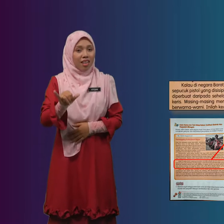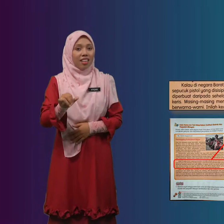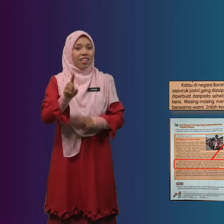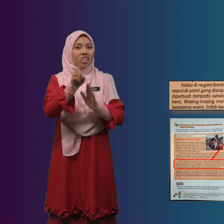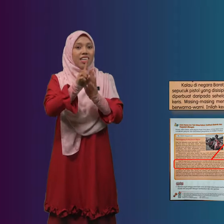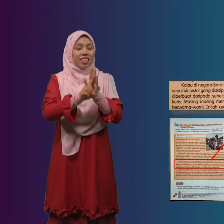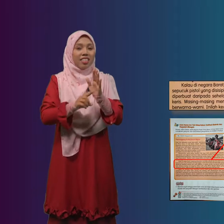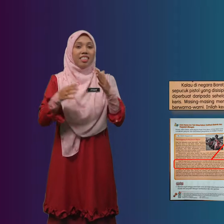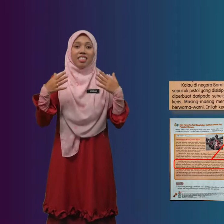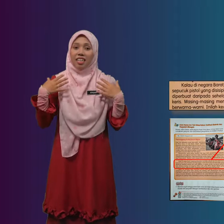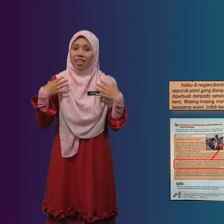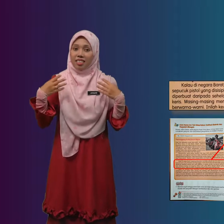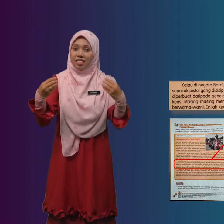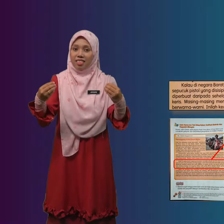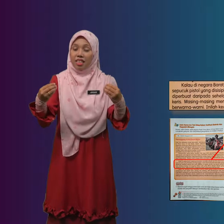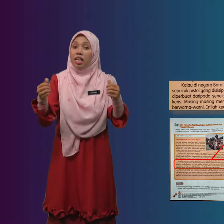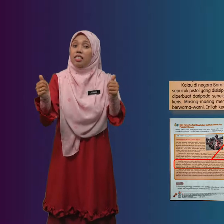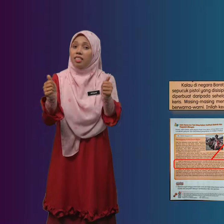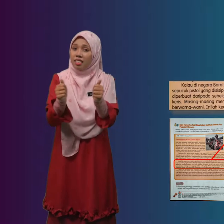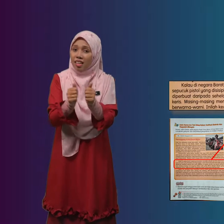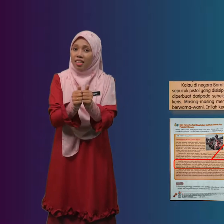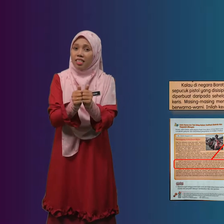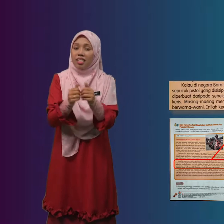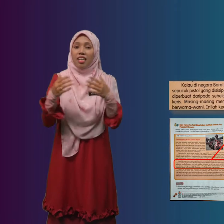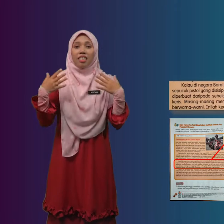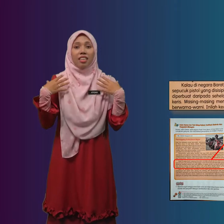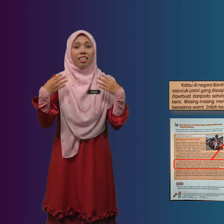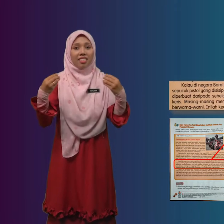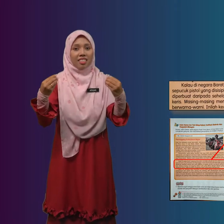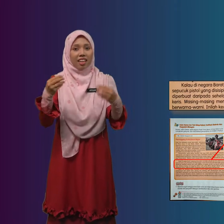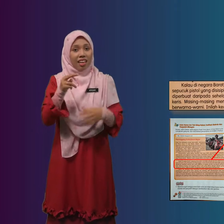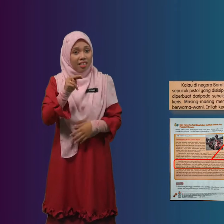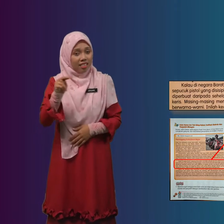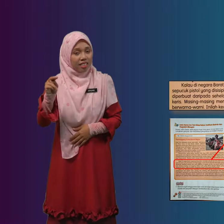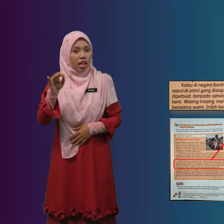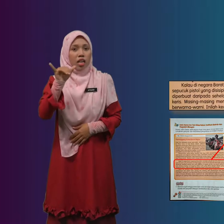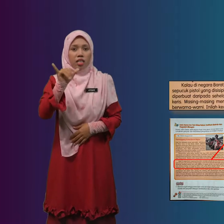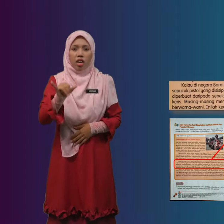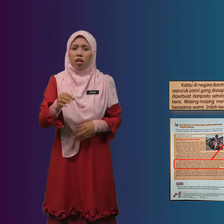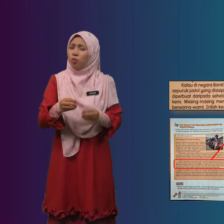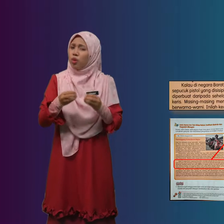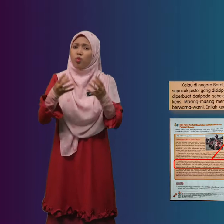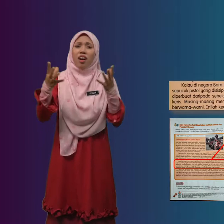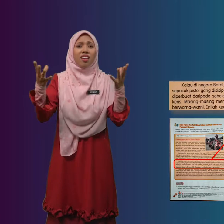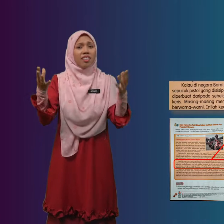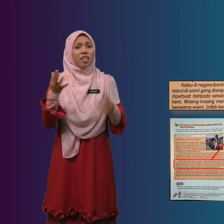Dihias Dengan Hiasan Yang Berwarna